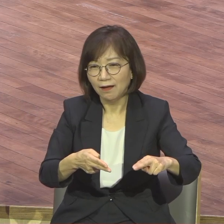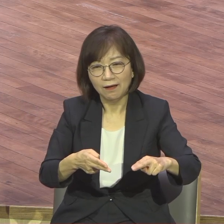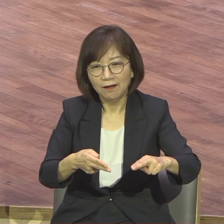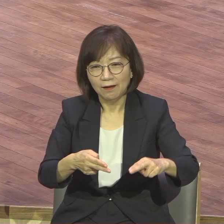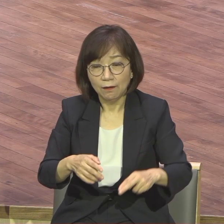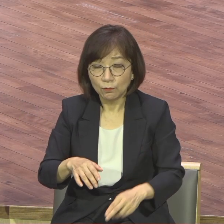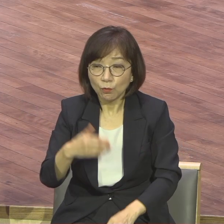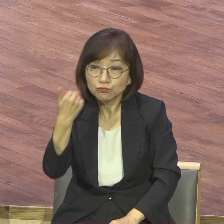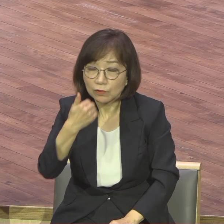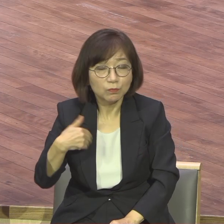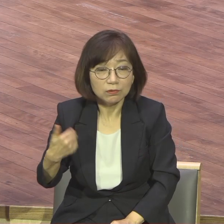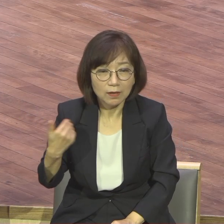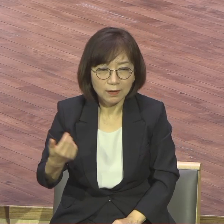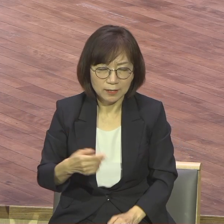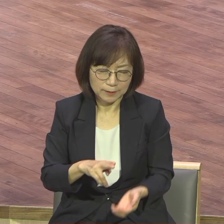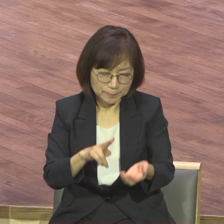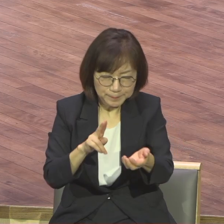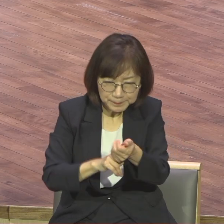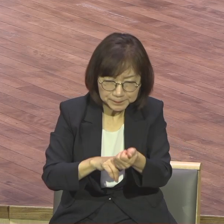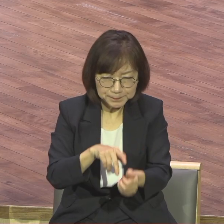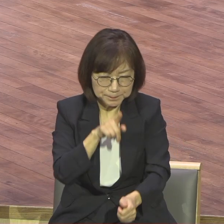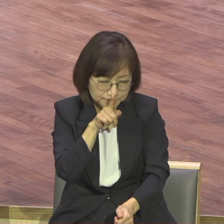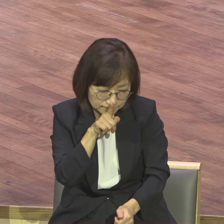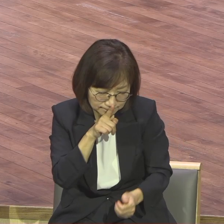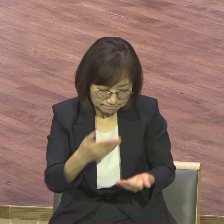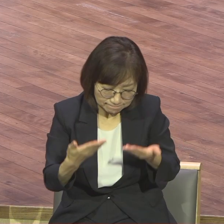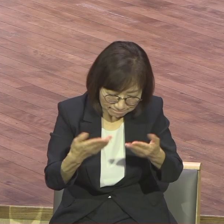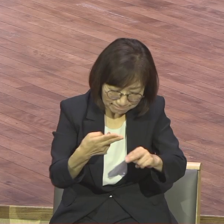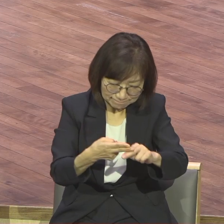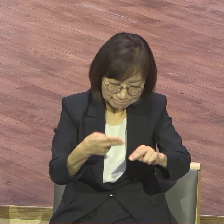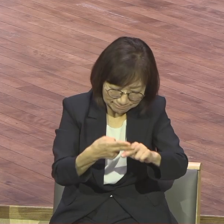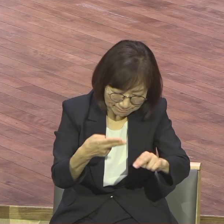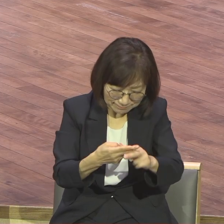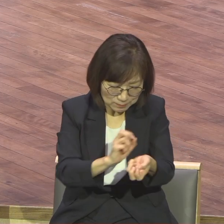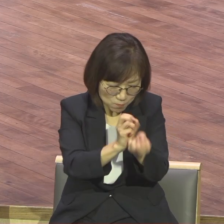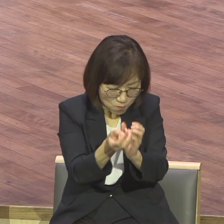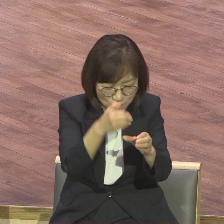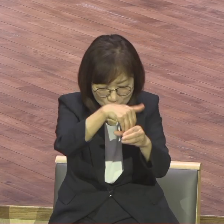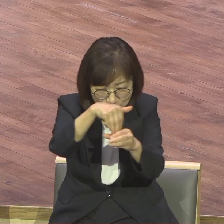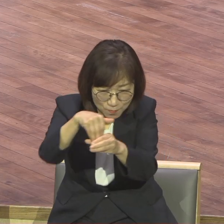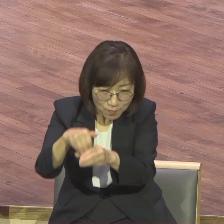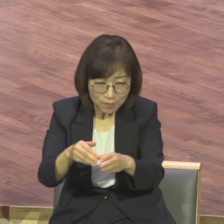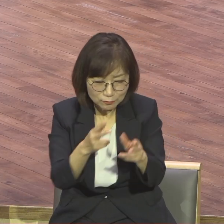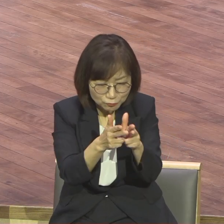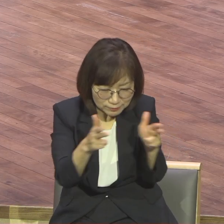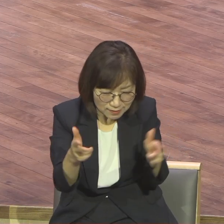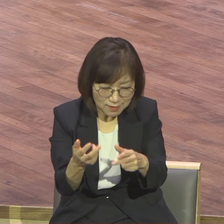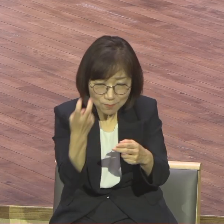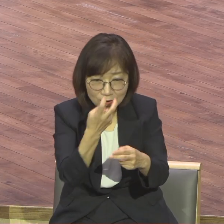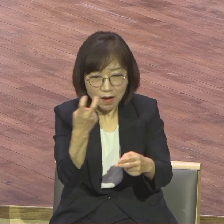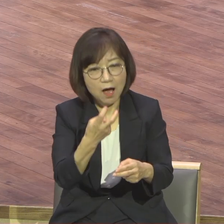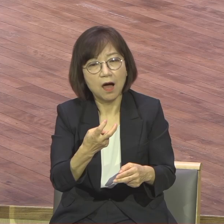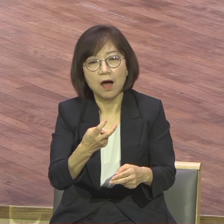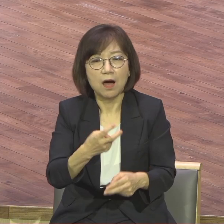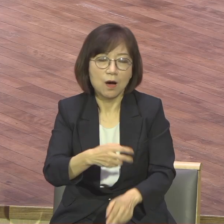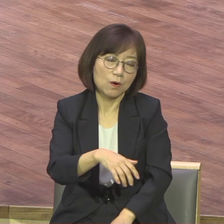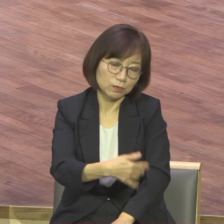정말로 여기서 말하는 섬기는 자들은 알았지만 아무 상관없어 아는 게 더 싫어 내가